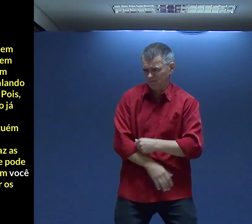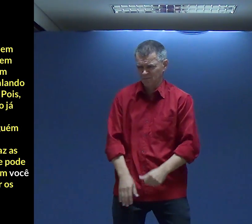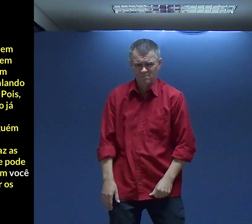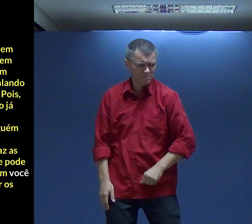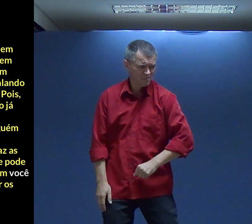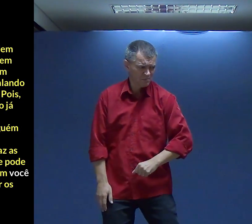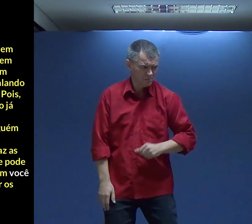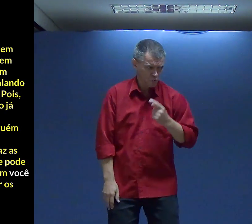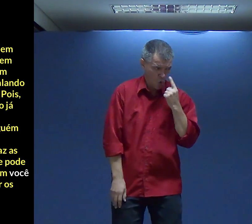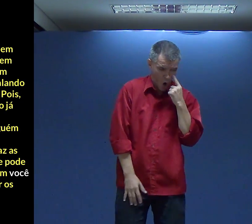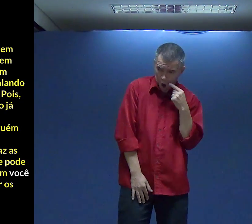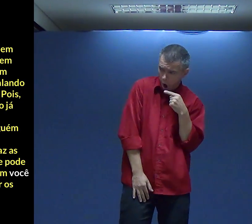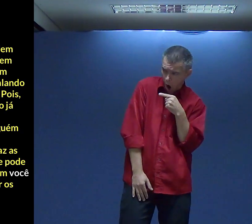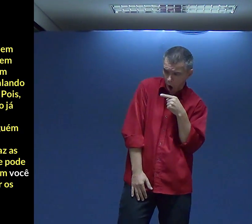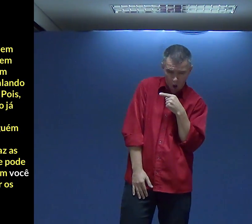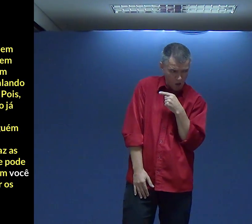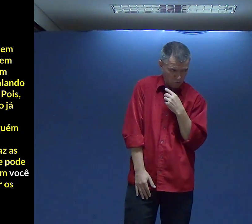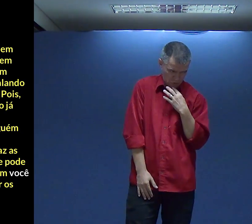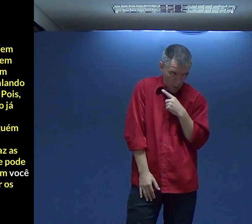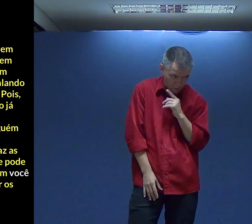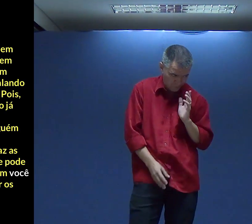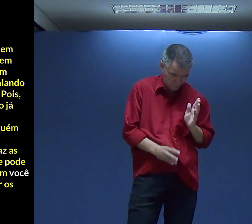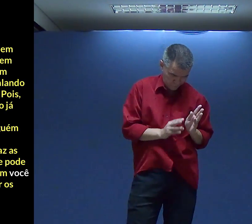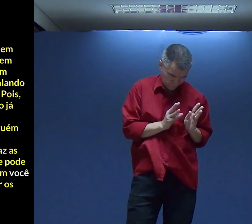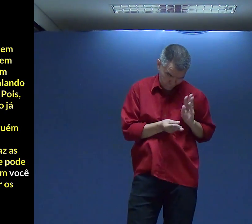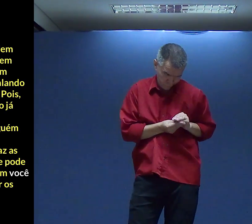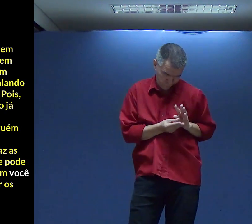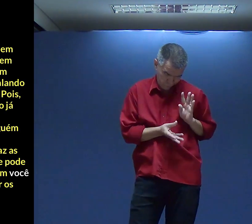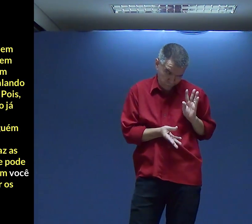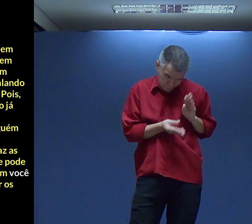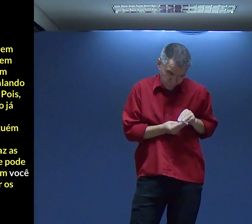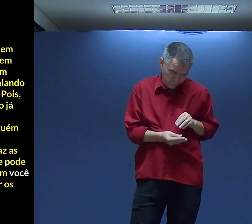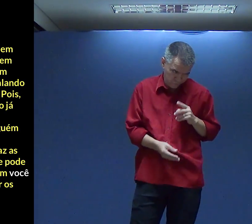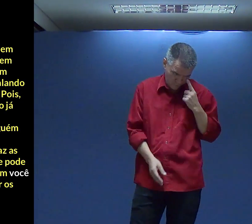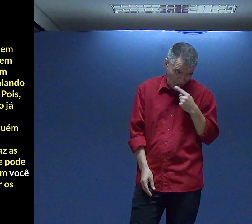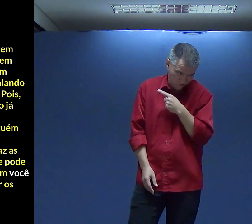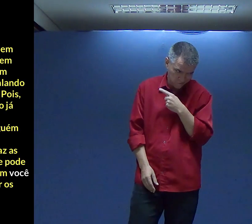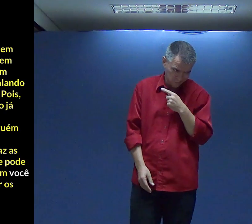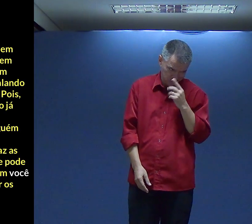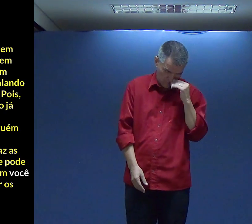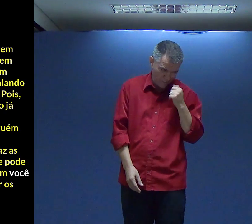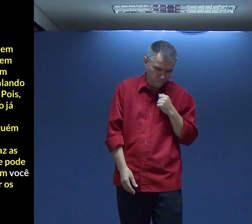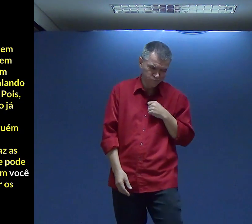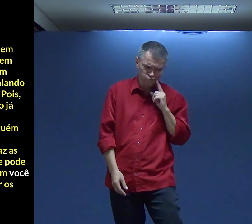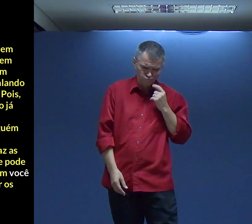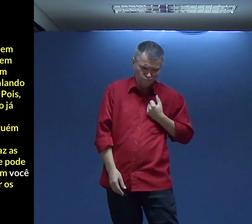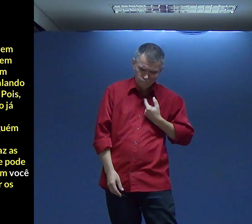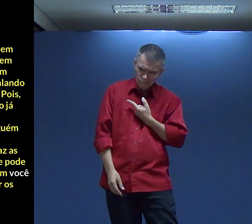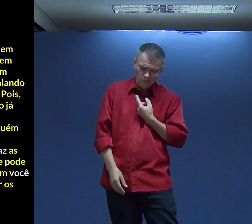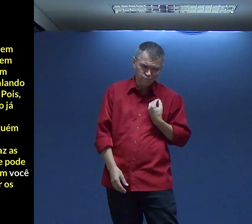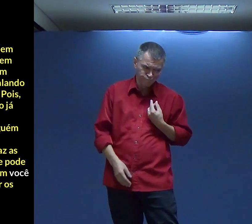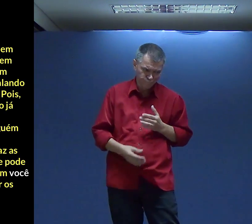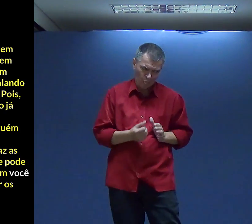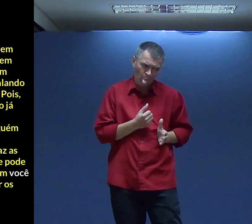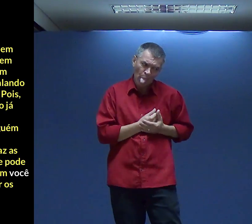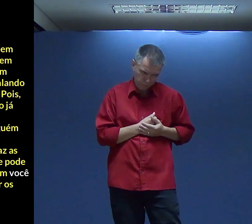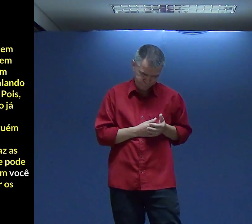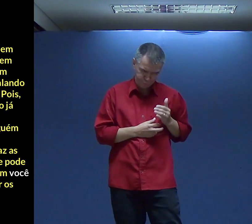E você Sabe aquele surdo Sabe aquele ali Por falar No espelho dele Então Ele é um